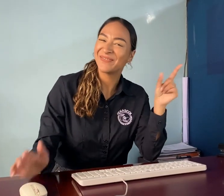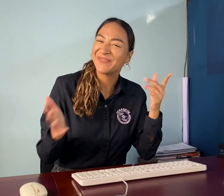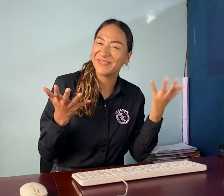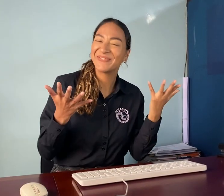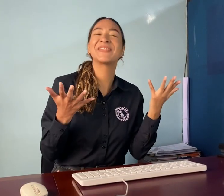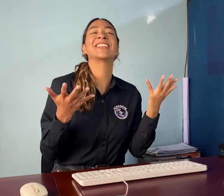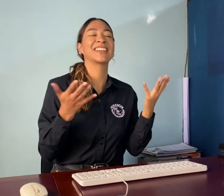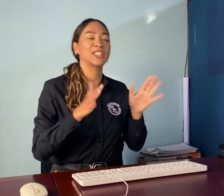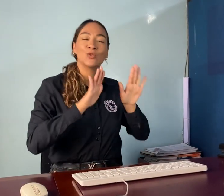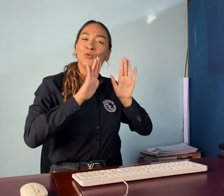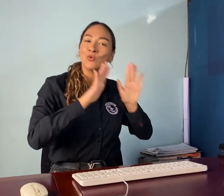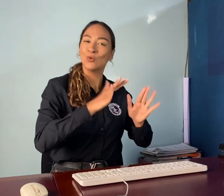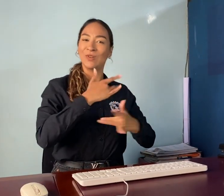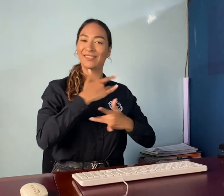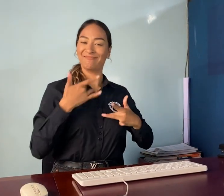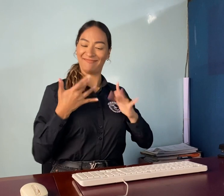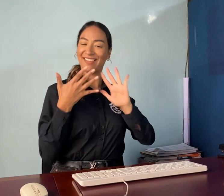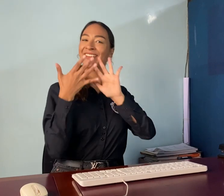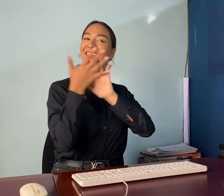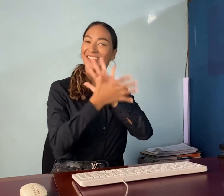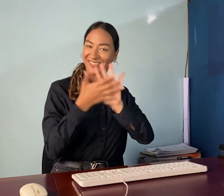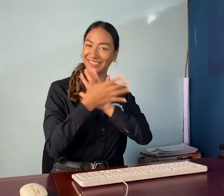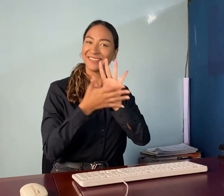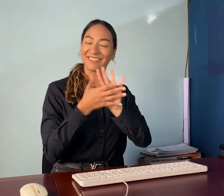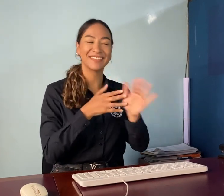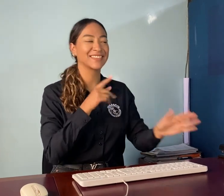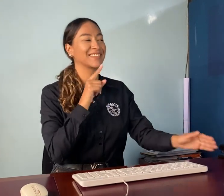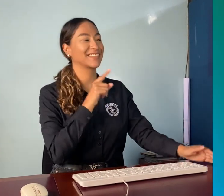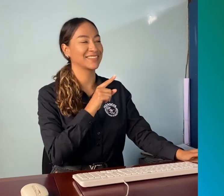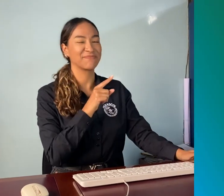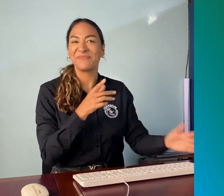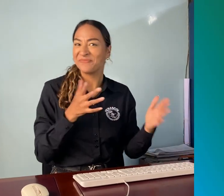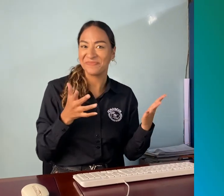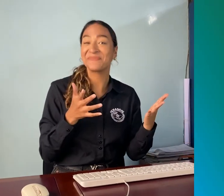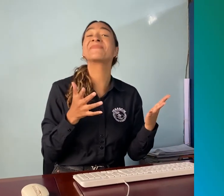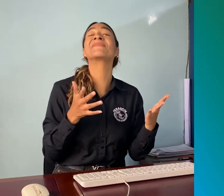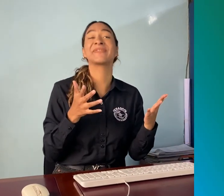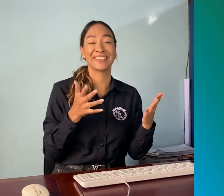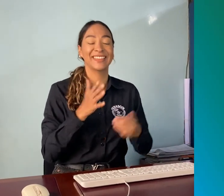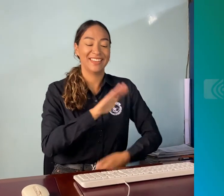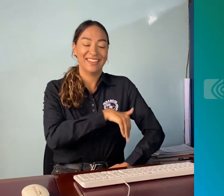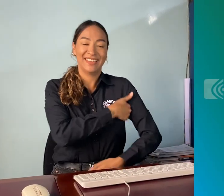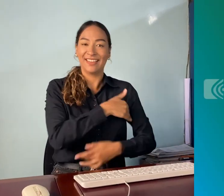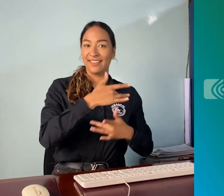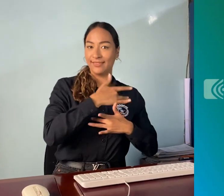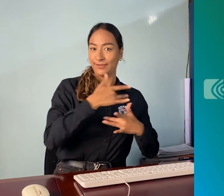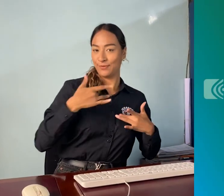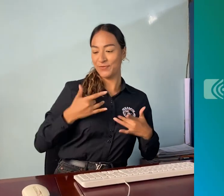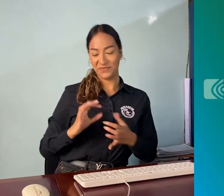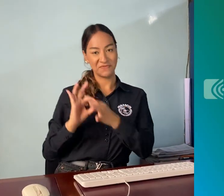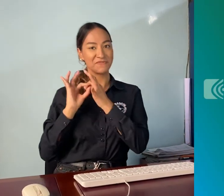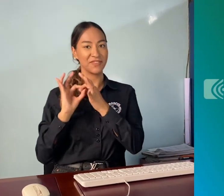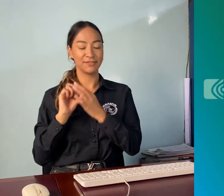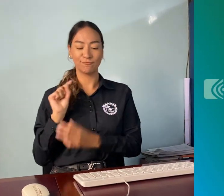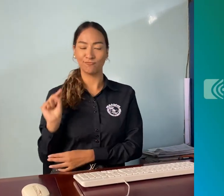Estas son señas del sector salud y se trabajaron en alianza entre PNASCOL y el Ministerio de Salud.